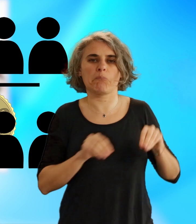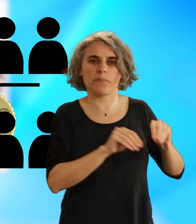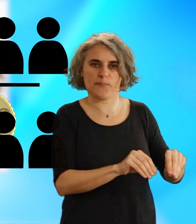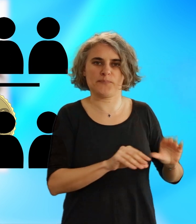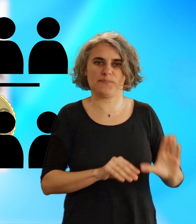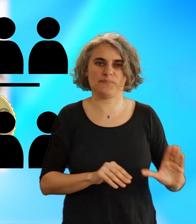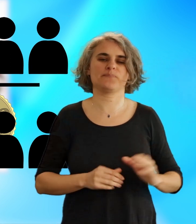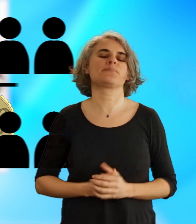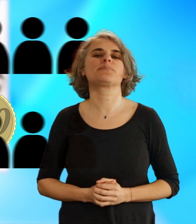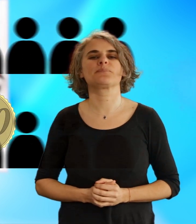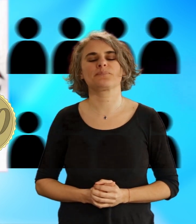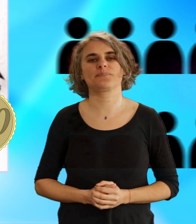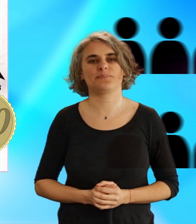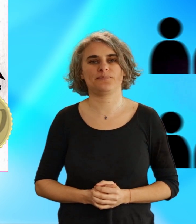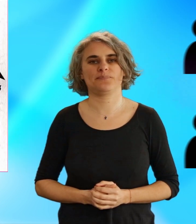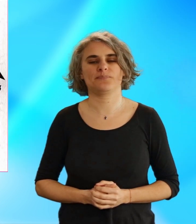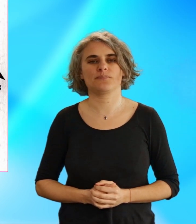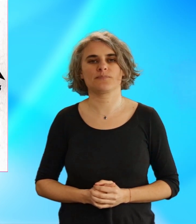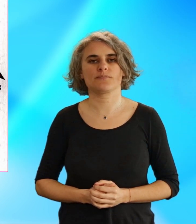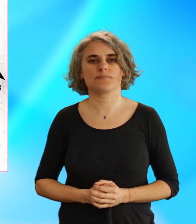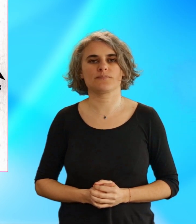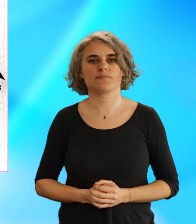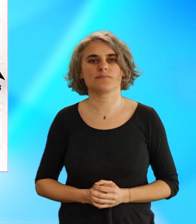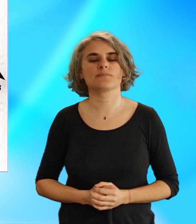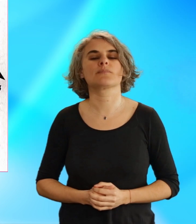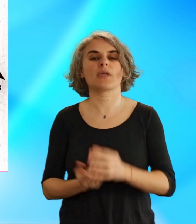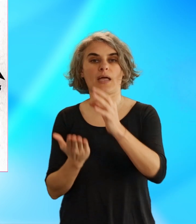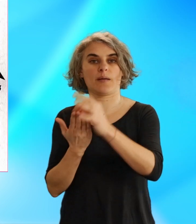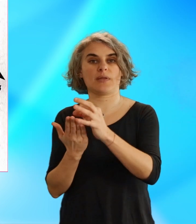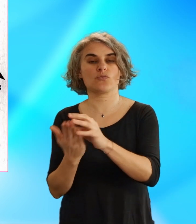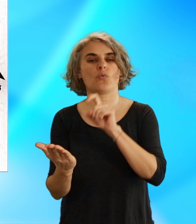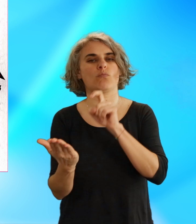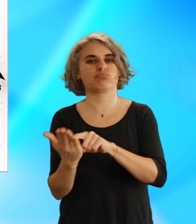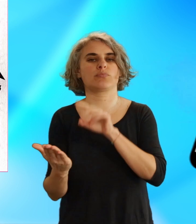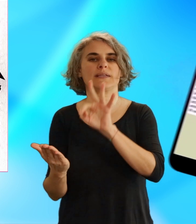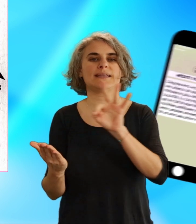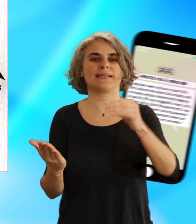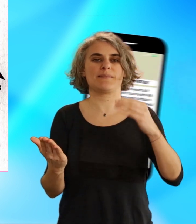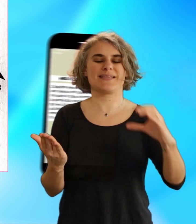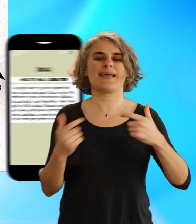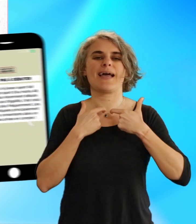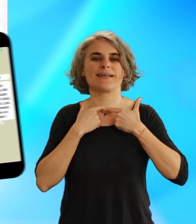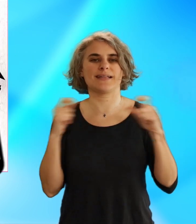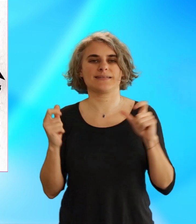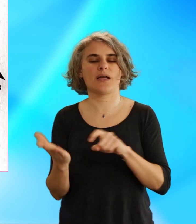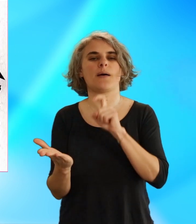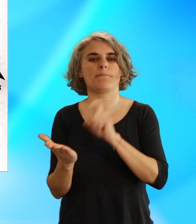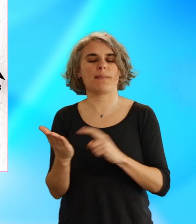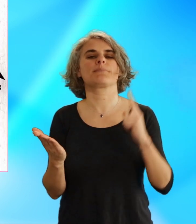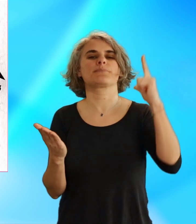ou autre. Les pions sont alors posés sur la première case du plateau. Lancez l'application mobile TTMC Access,